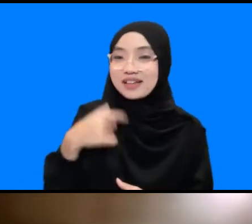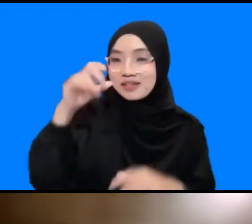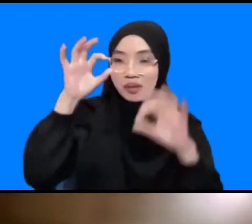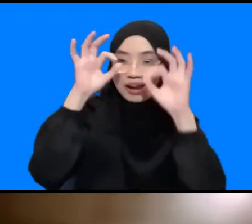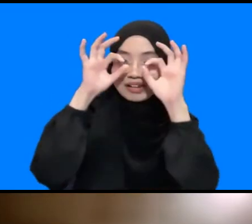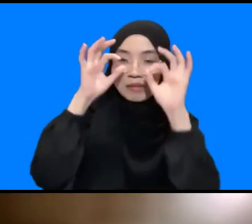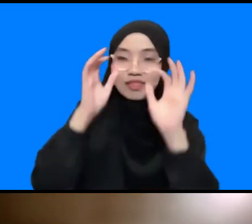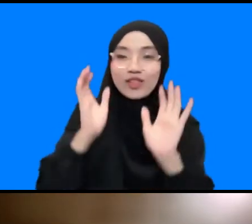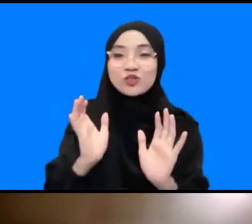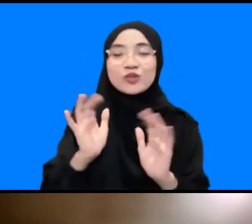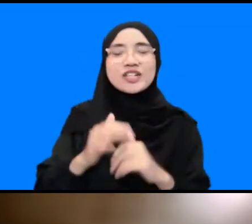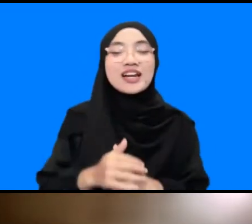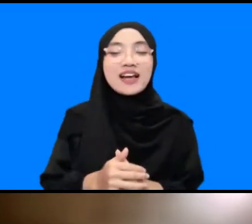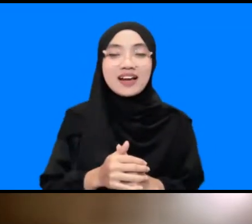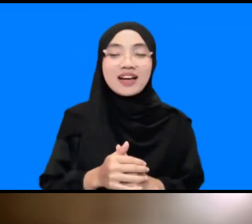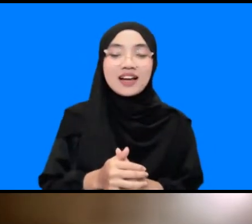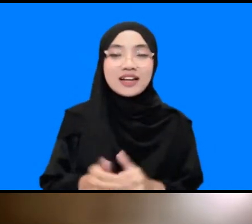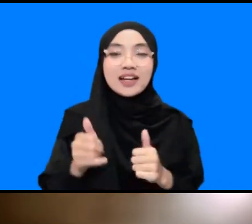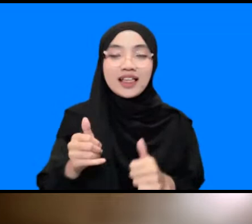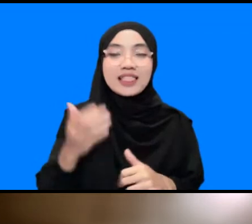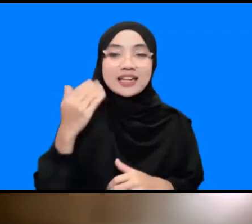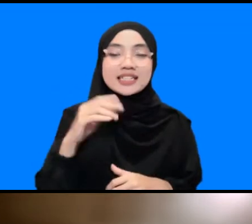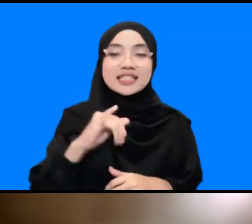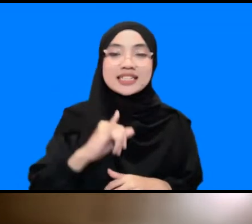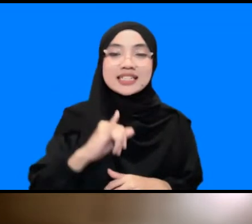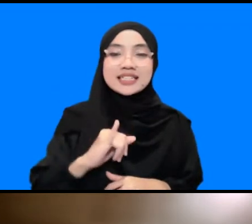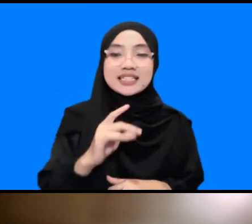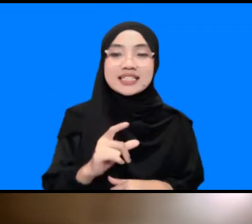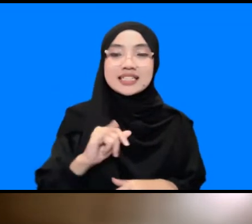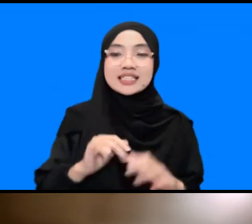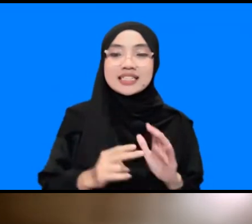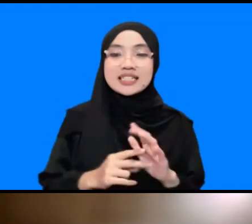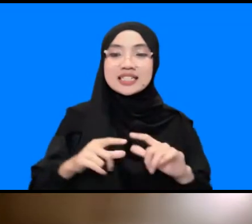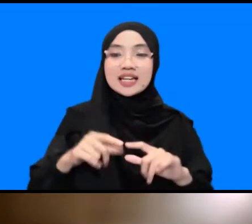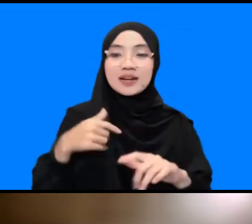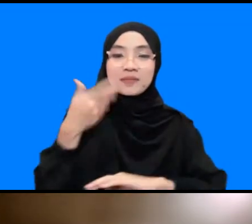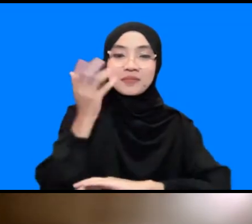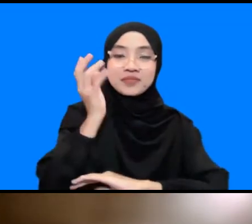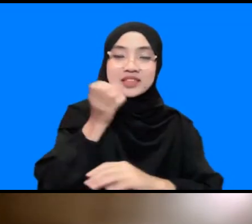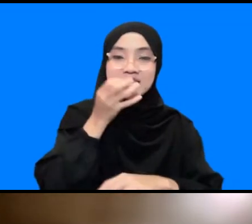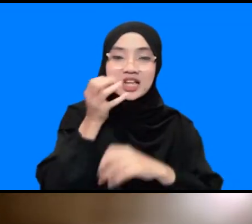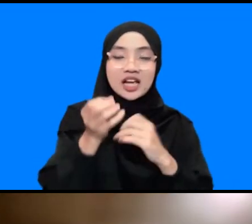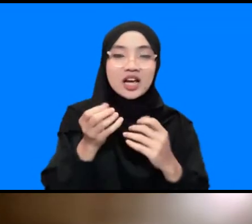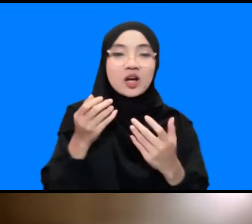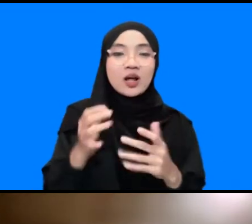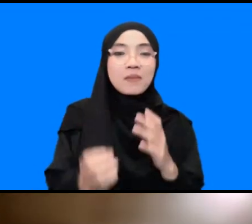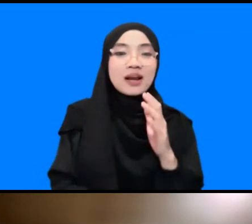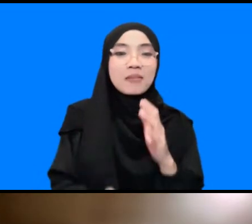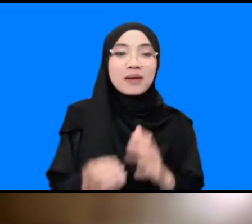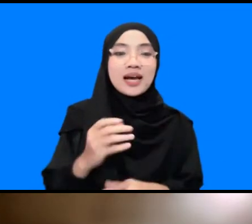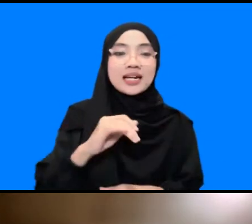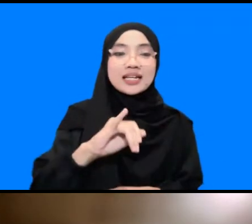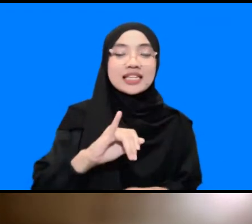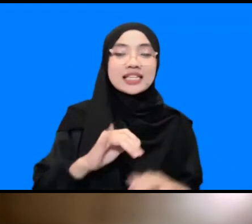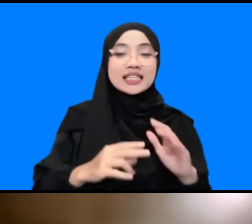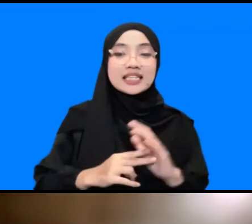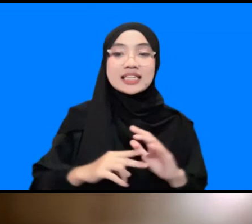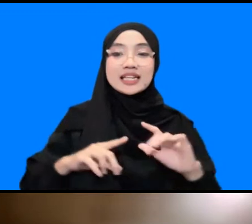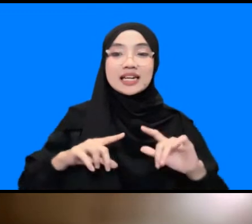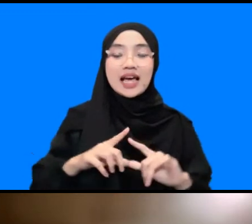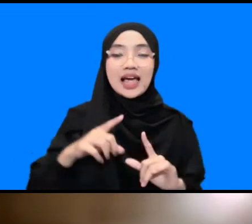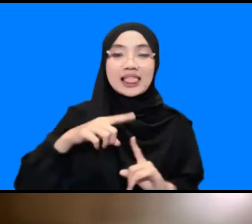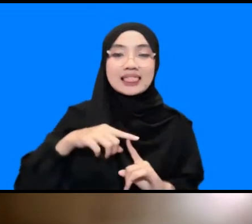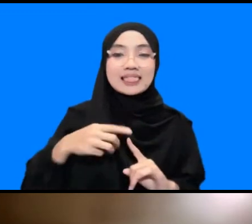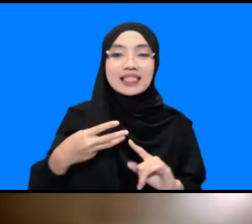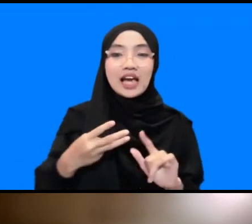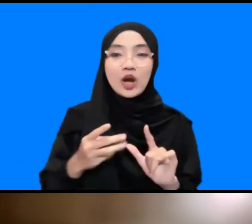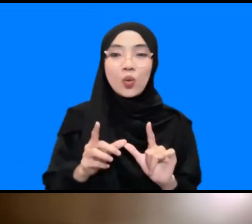nah tadi Irina mengaparkan bahwa perkembangan INA-TWS di Indonesia itu sangat